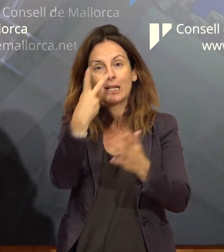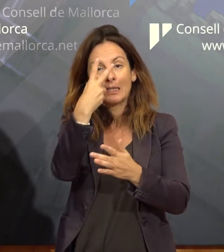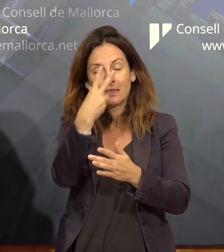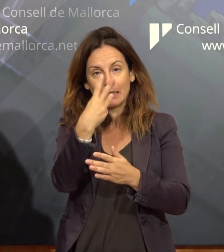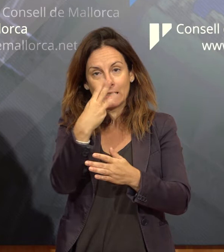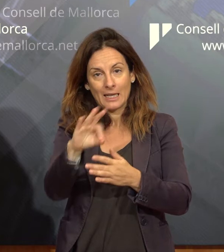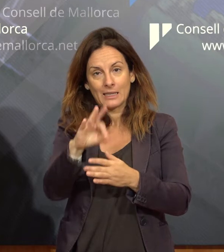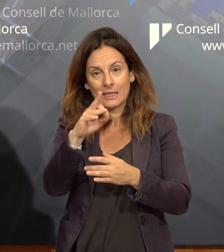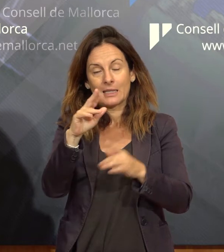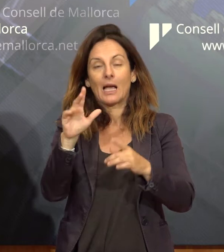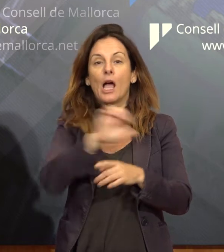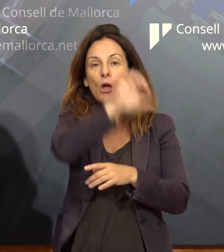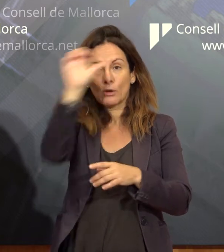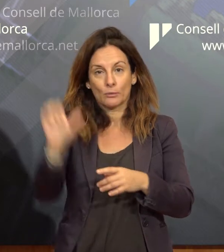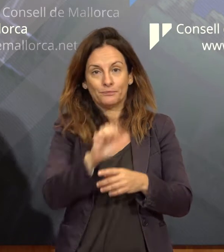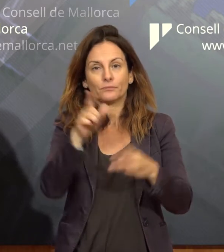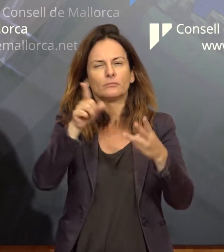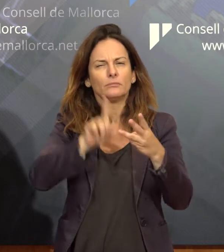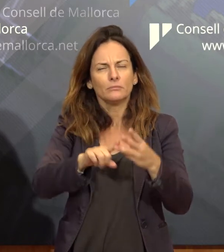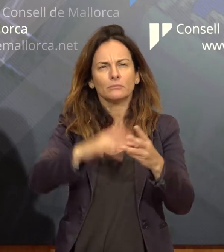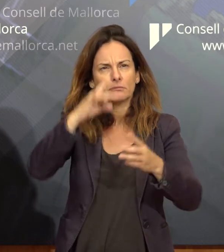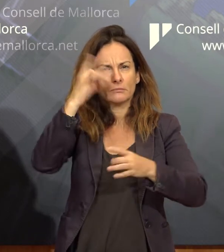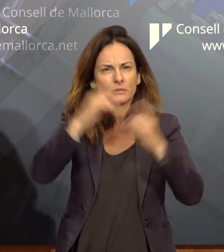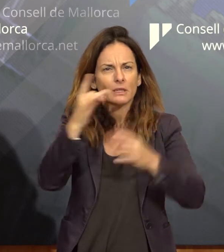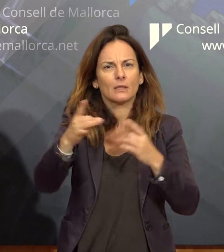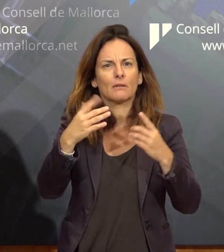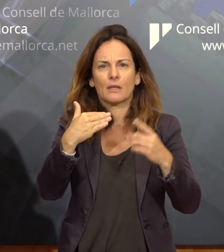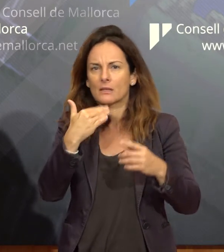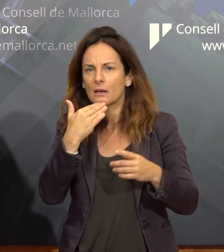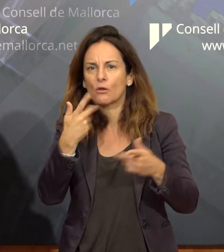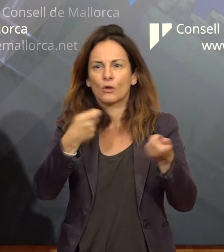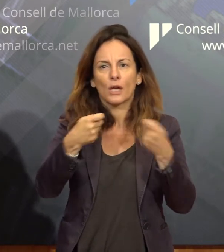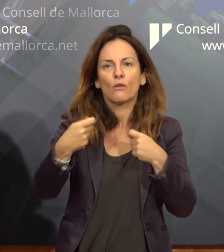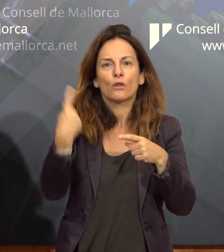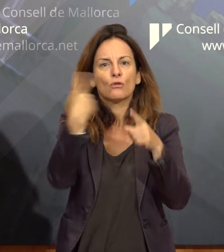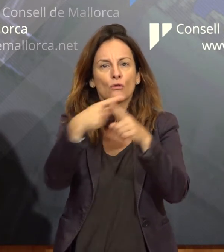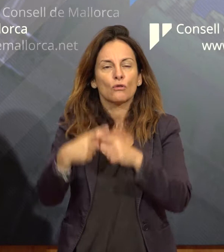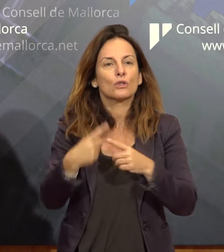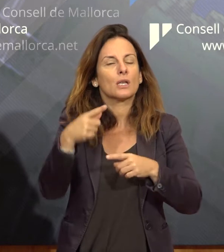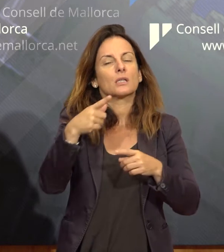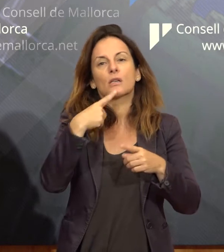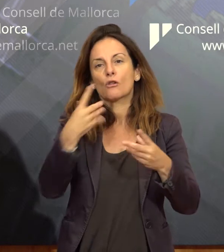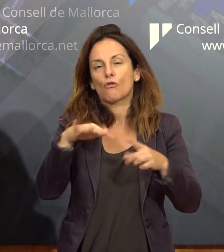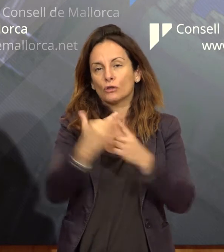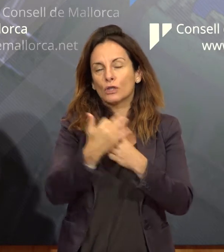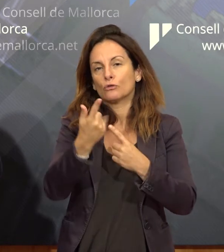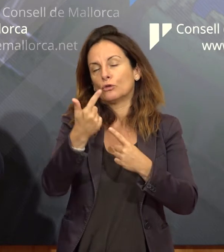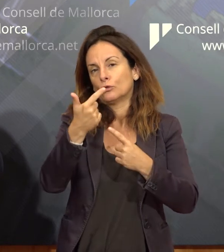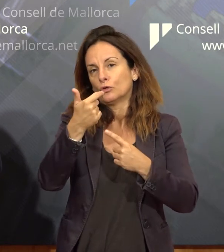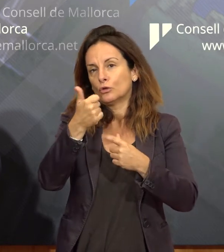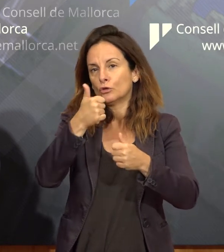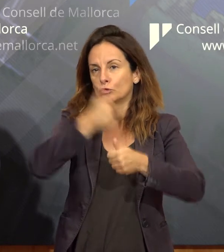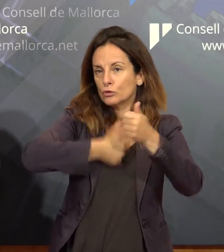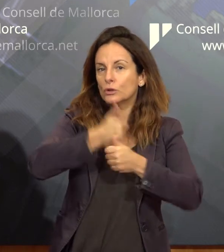promoguin, dibuguin oportunitat de negoci, millora de les negocis existents, innovació, millora de context competitiu, finances sostenibles que generen